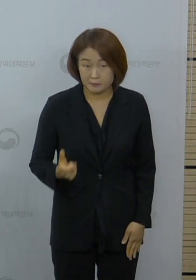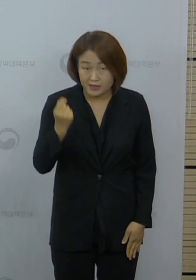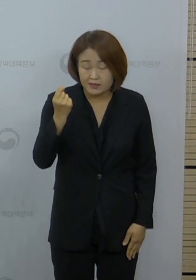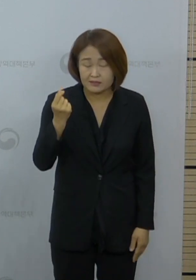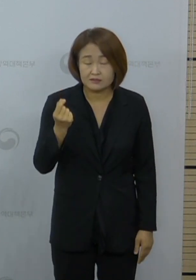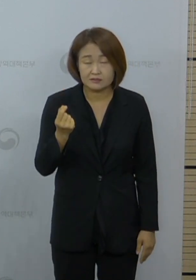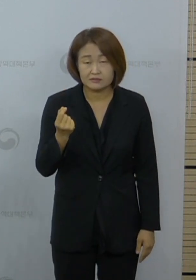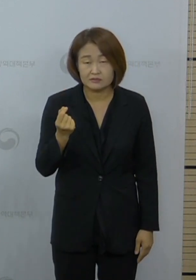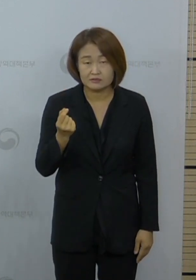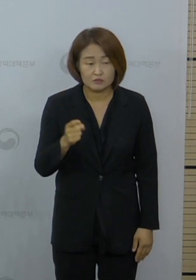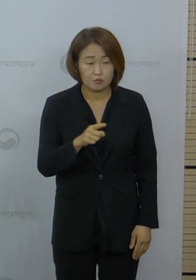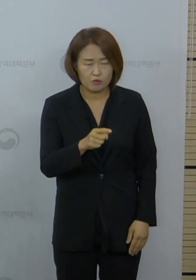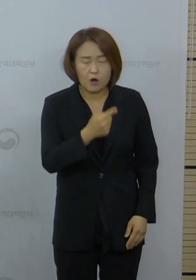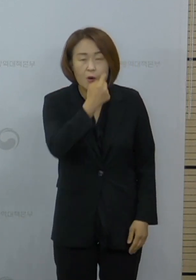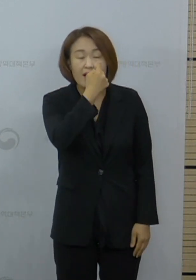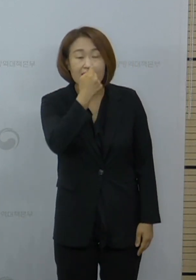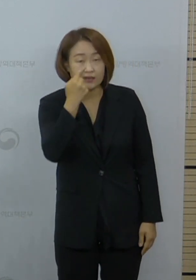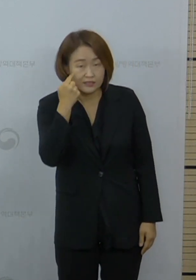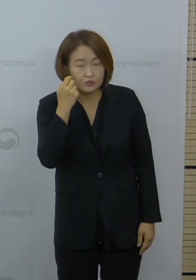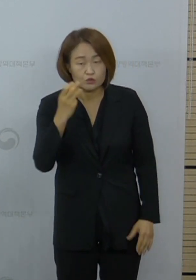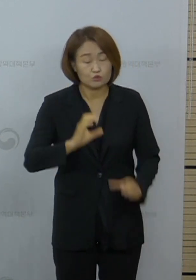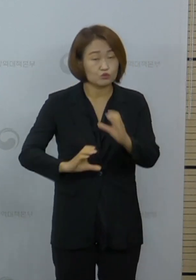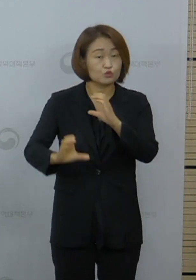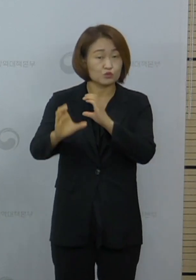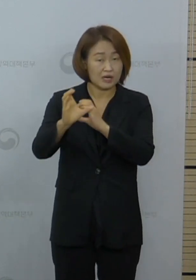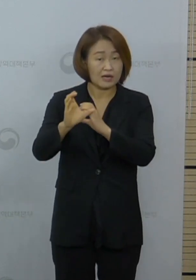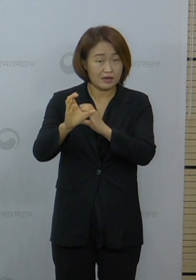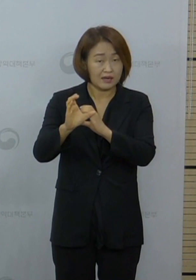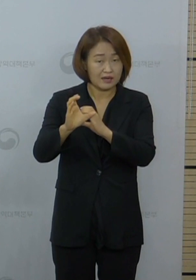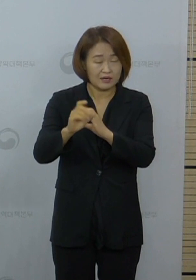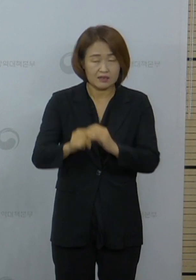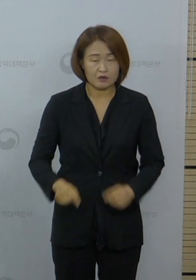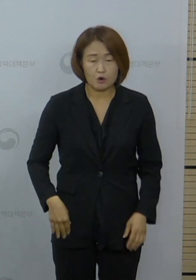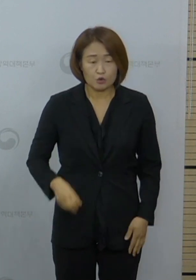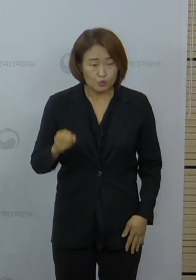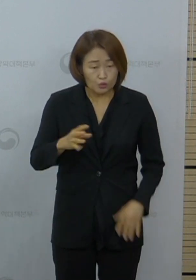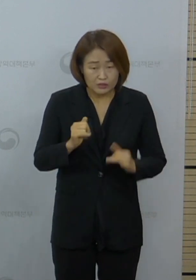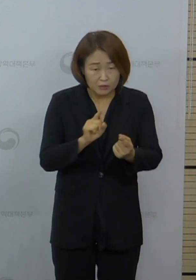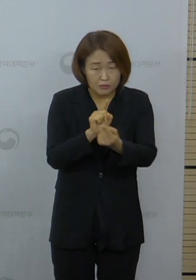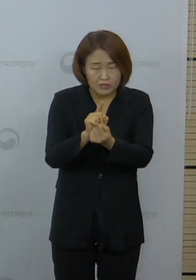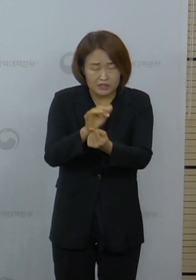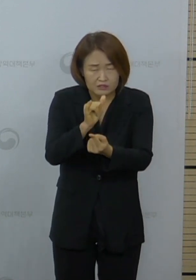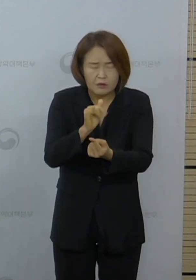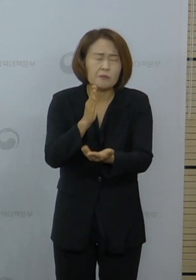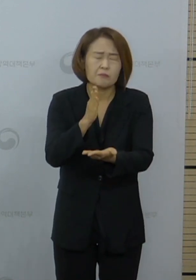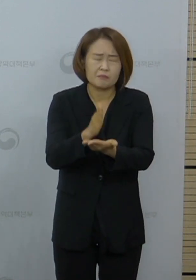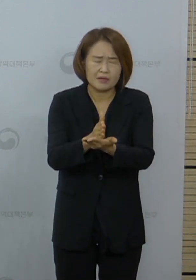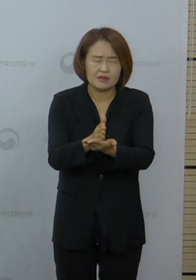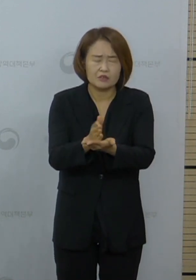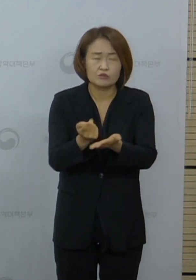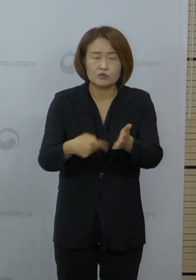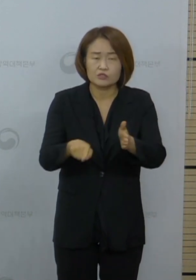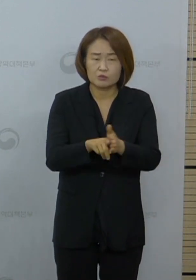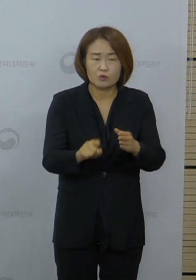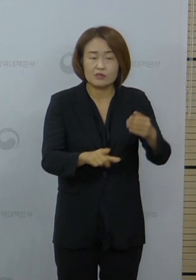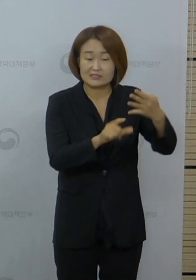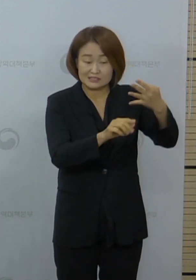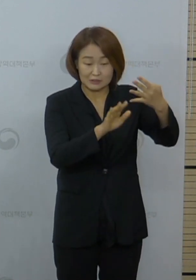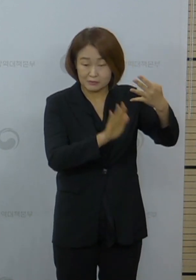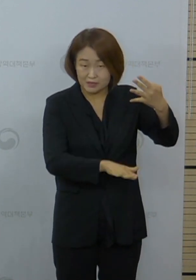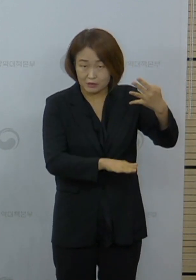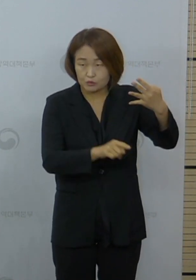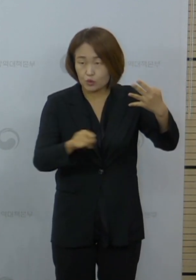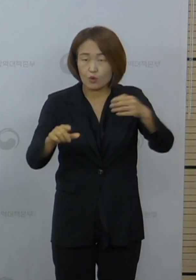사례에 대한 확인과 추가적인 노출을 차단하기 위해서는 4월 말부터 5월 6일까지